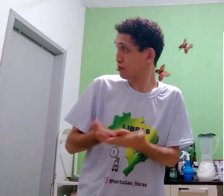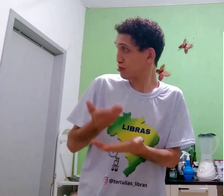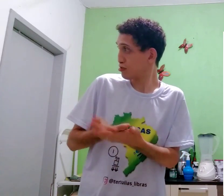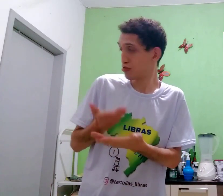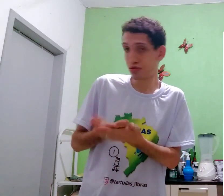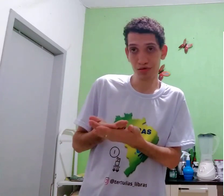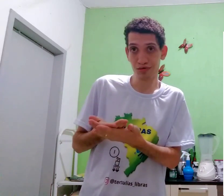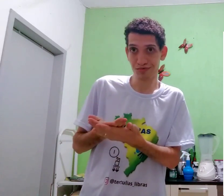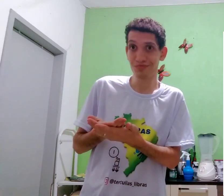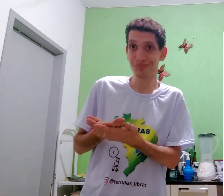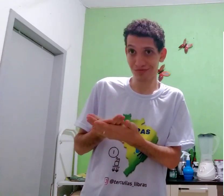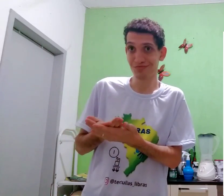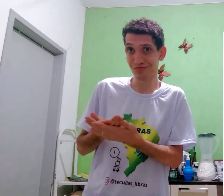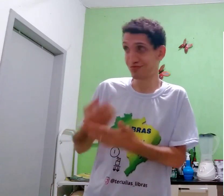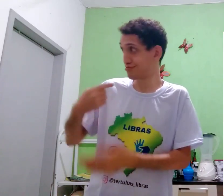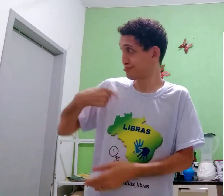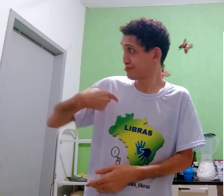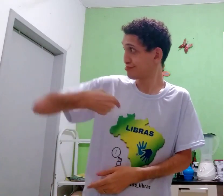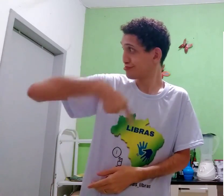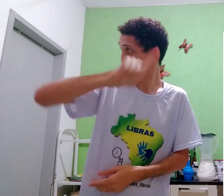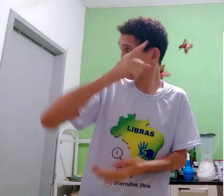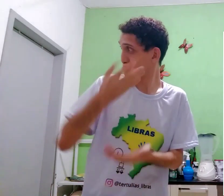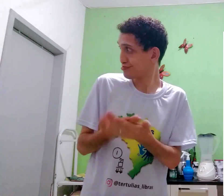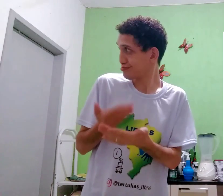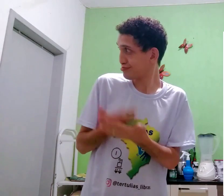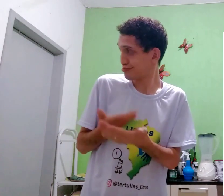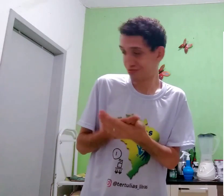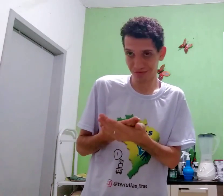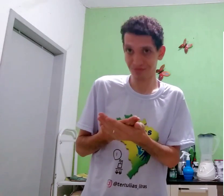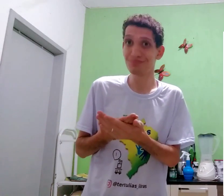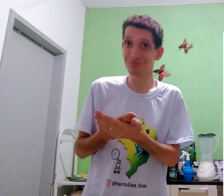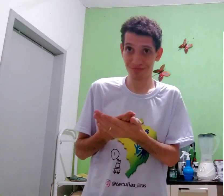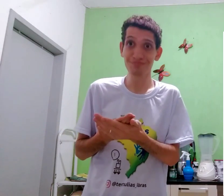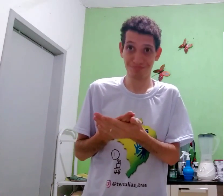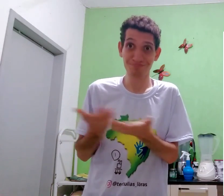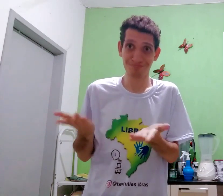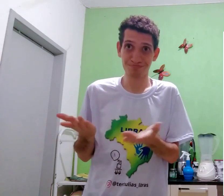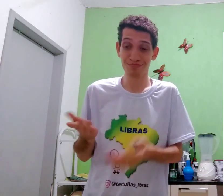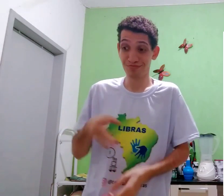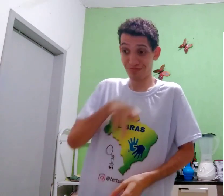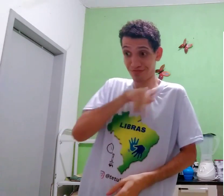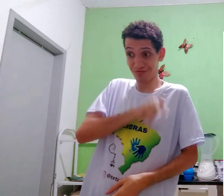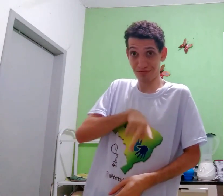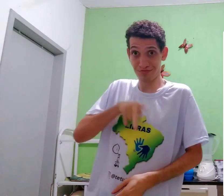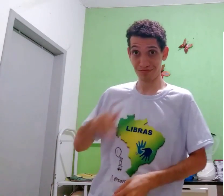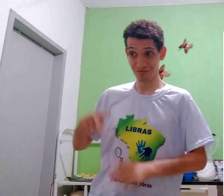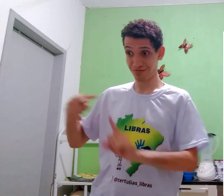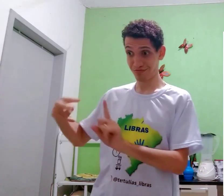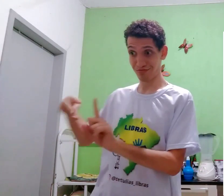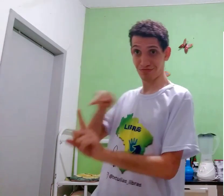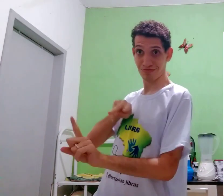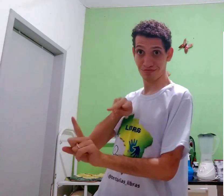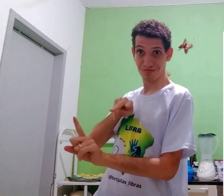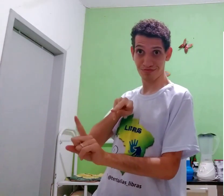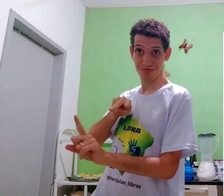eu ir estudar, entendeu? Eu ir, aula, entendeu? Professor,